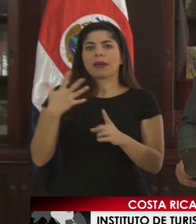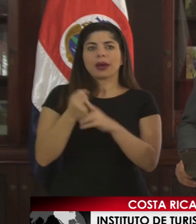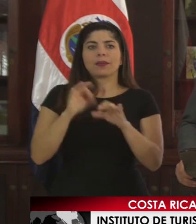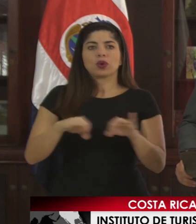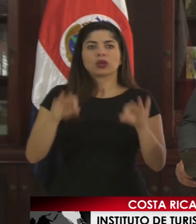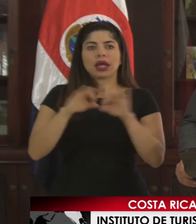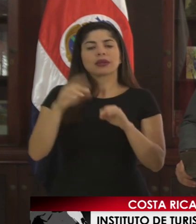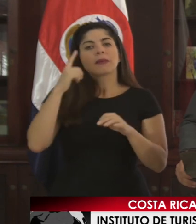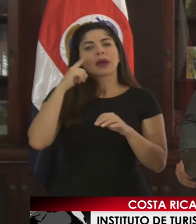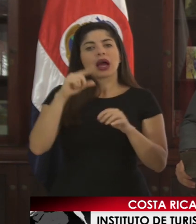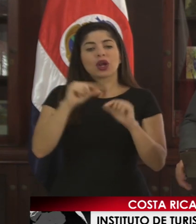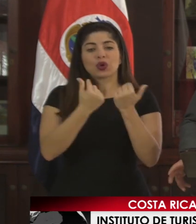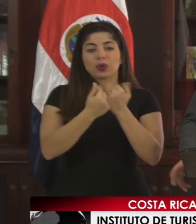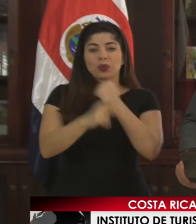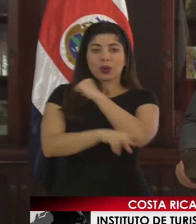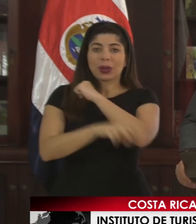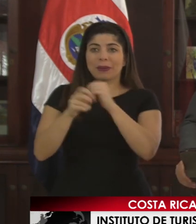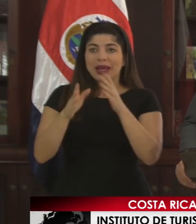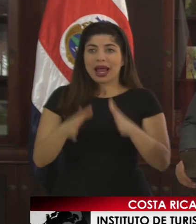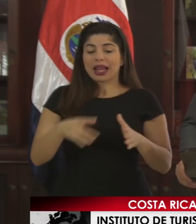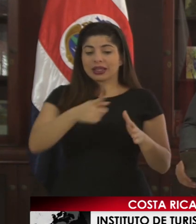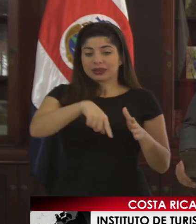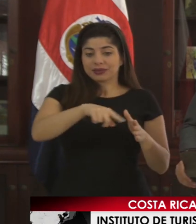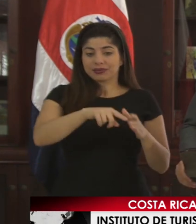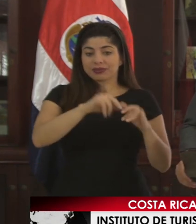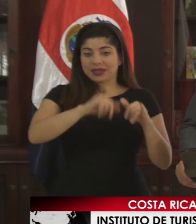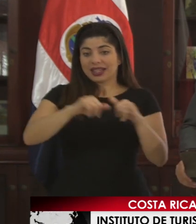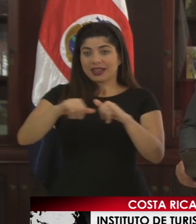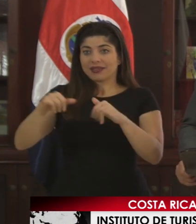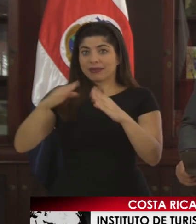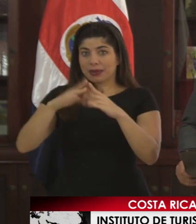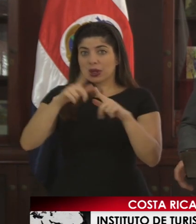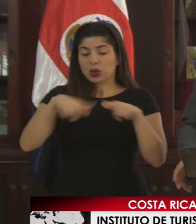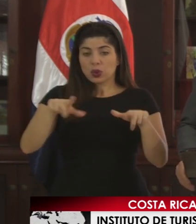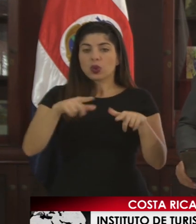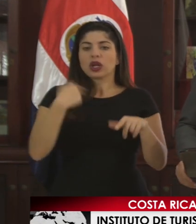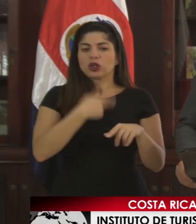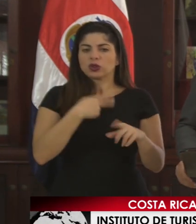a las estructuras criminales que suelen estar en estos lugares. ¡Suscríbete!